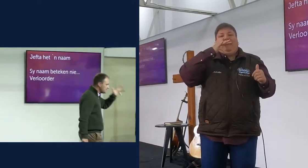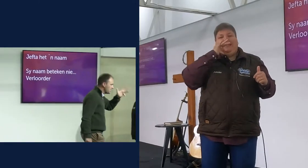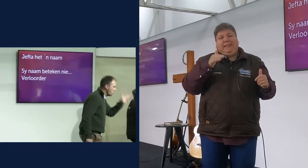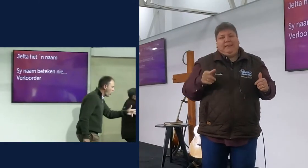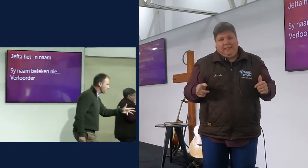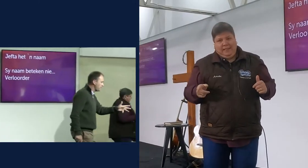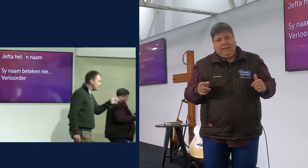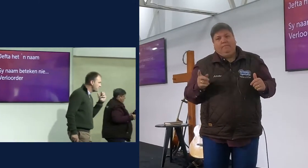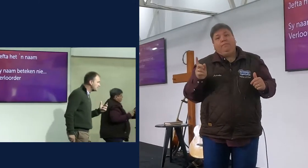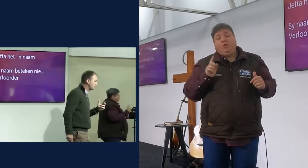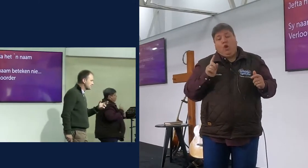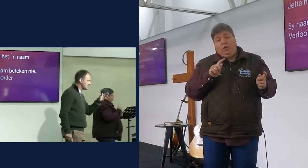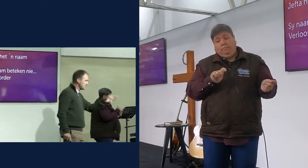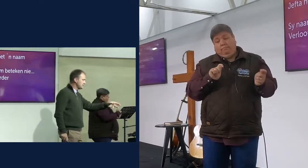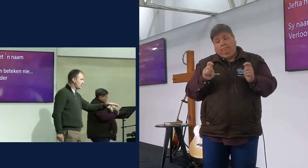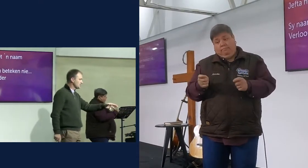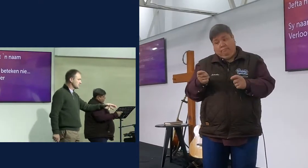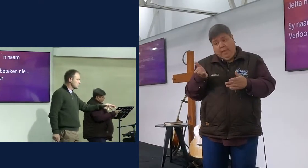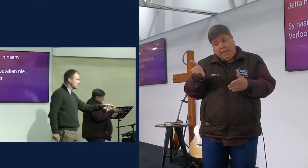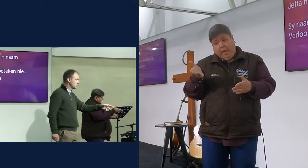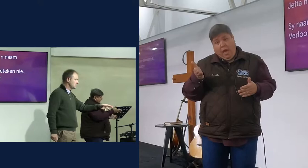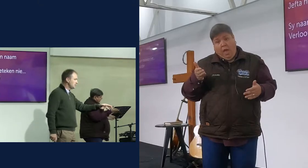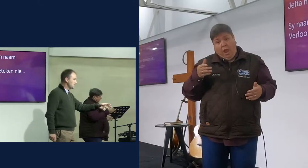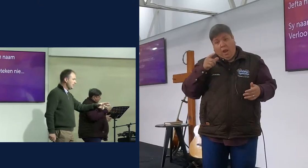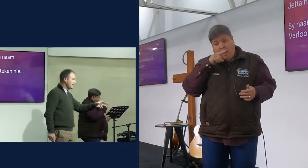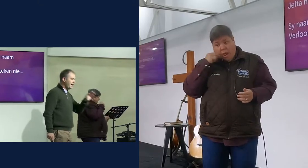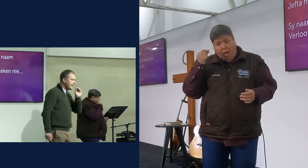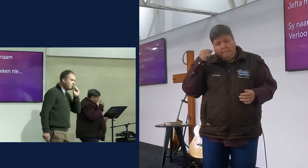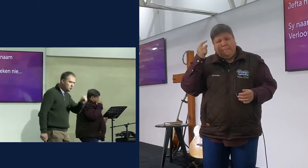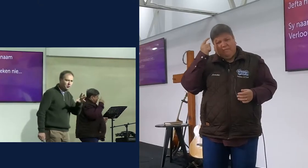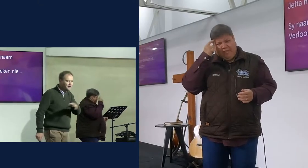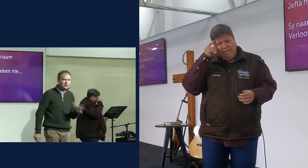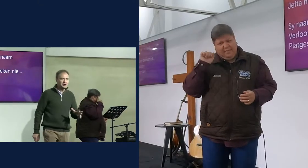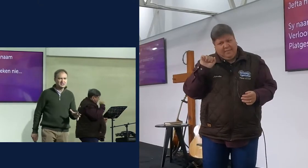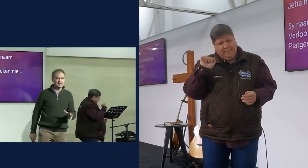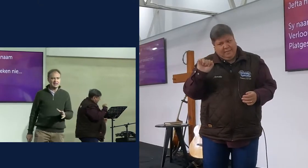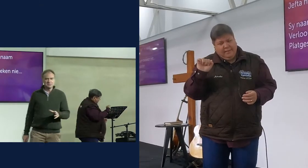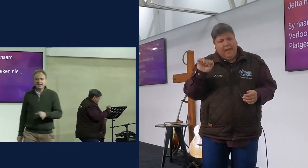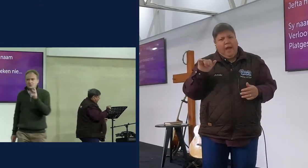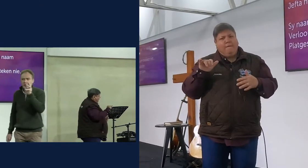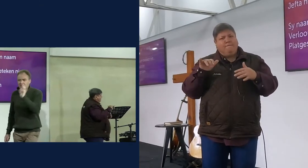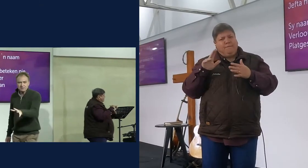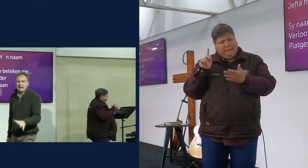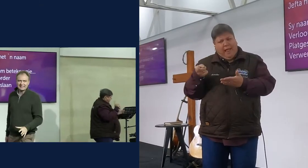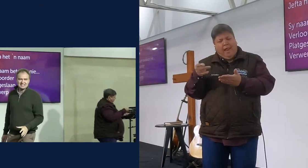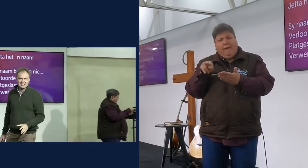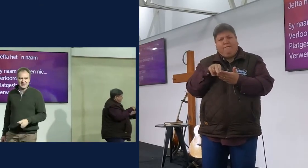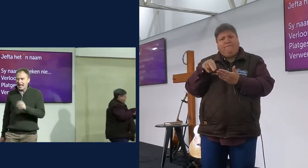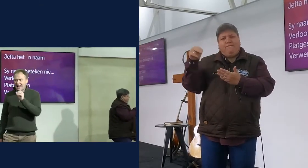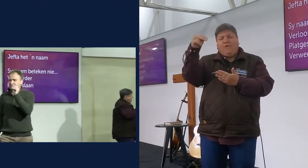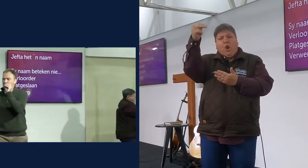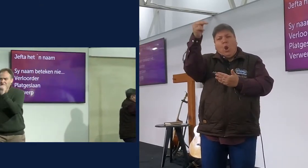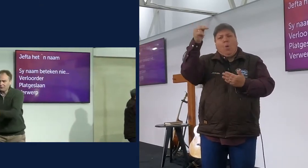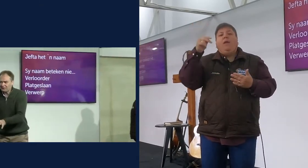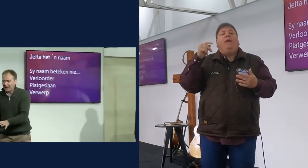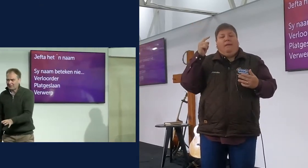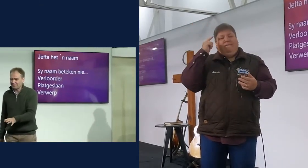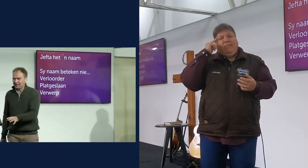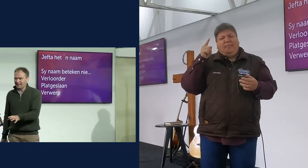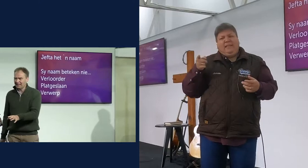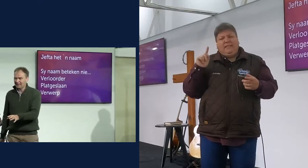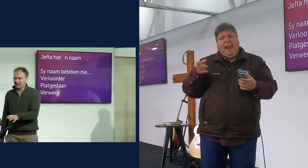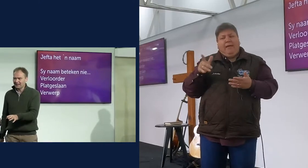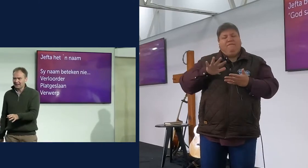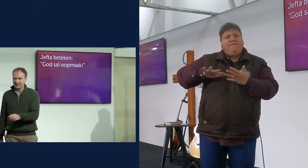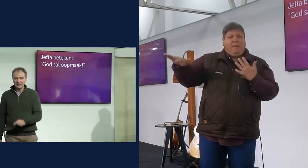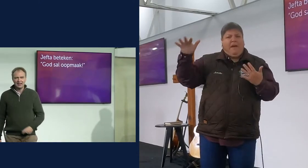sê een naam geef, weet hy, sy sê net hierdie achterstand, en hy noem hom nie verloeder nie, hy noem hom nie platgeslaan nie, hy noem hom nie verwerp